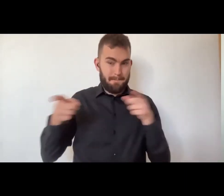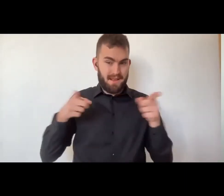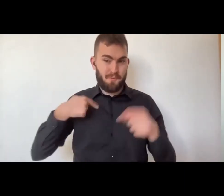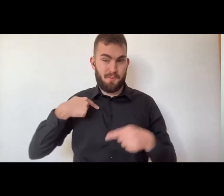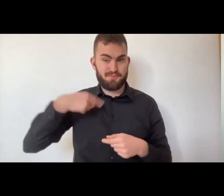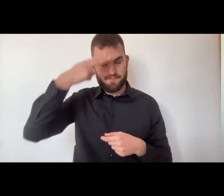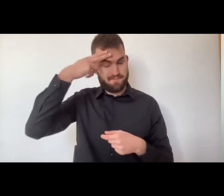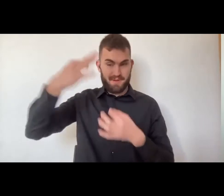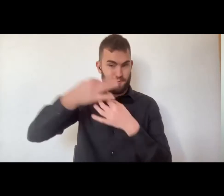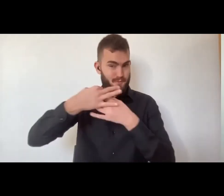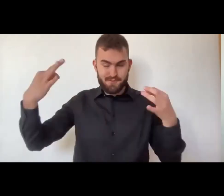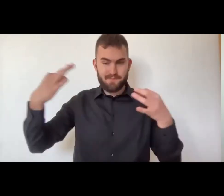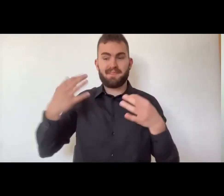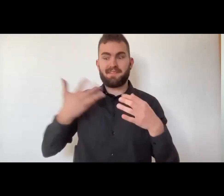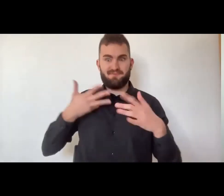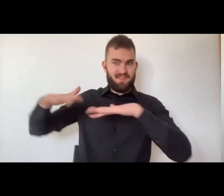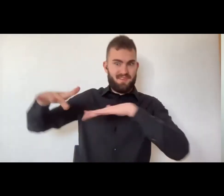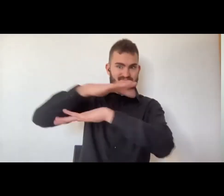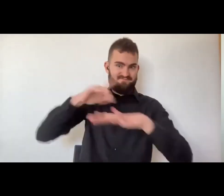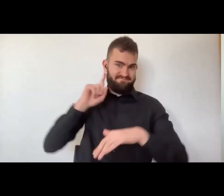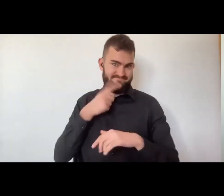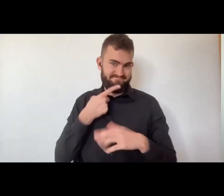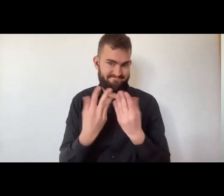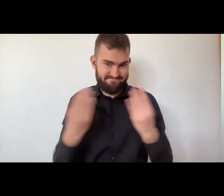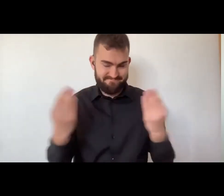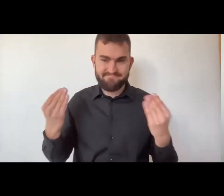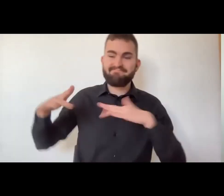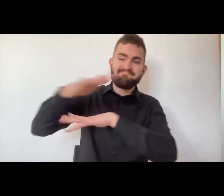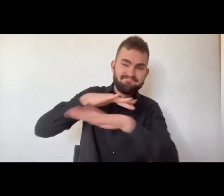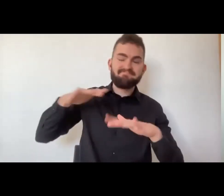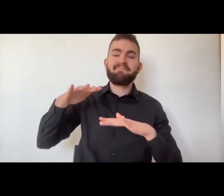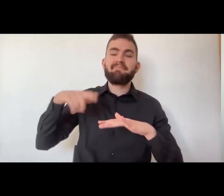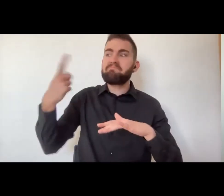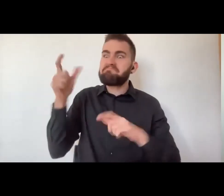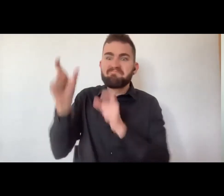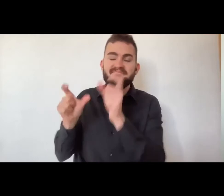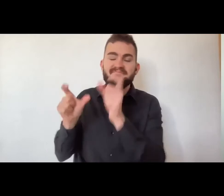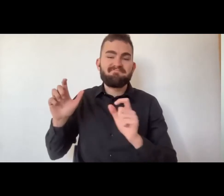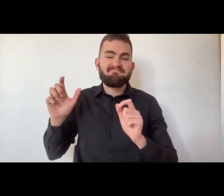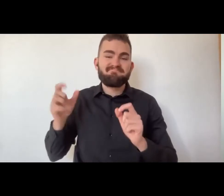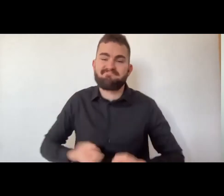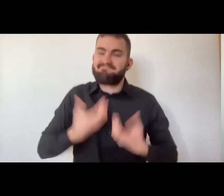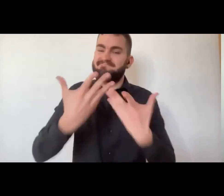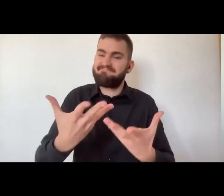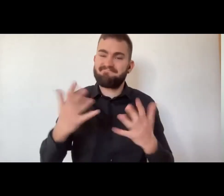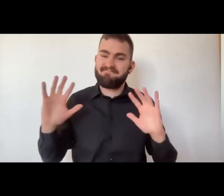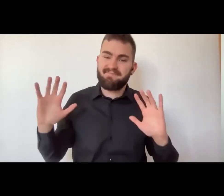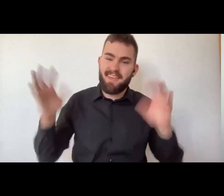Se penso al convitto, nel periodo in cui io vivevo, nel convitto eravamo in molti sordi che